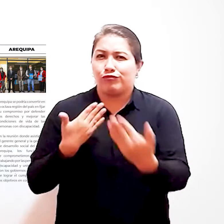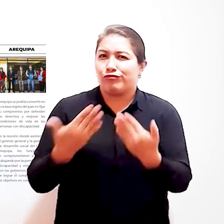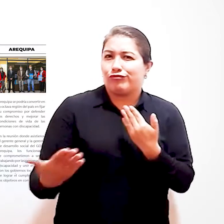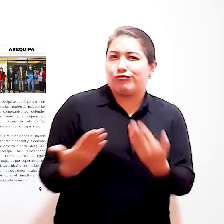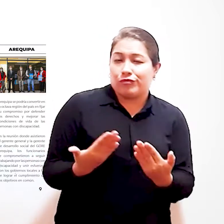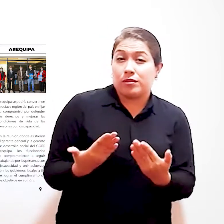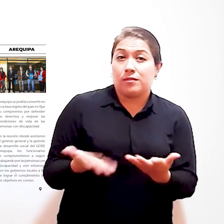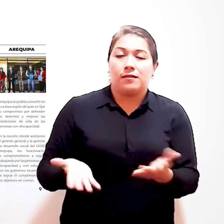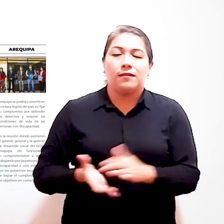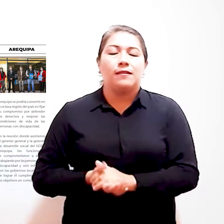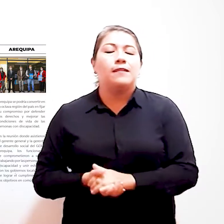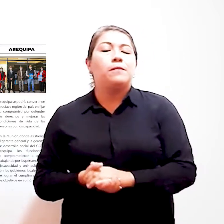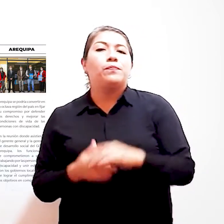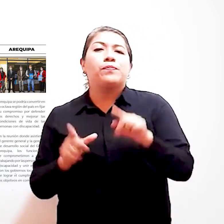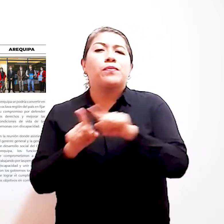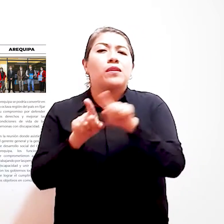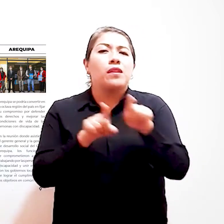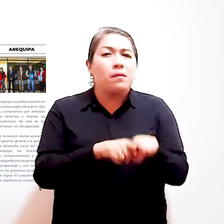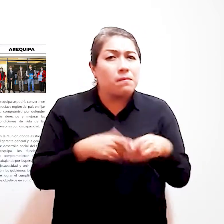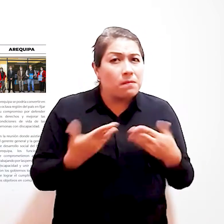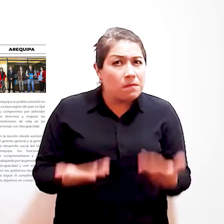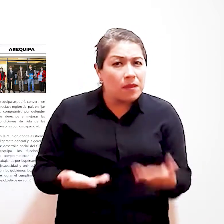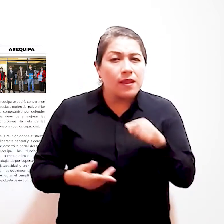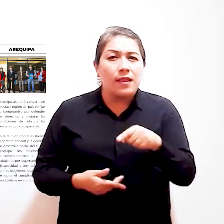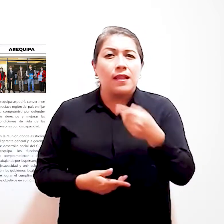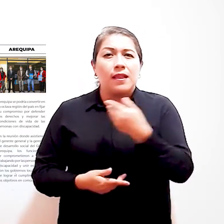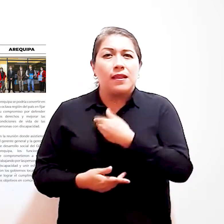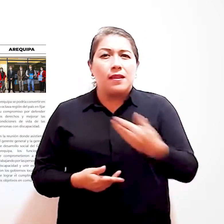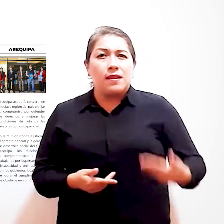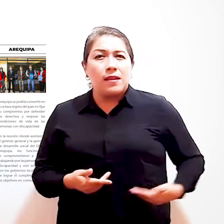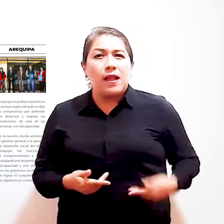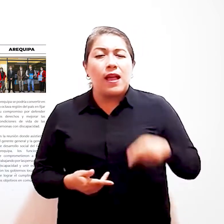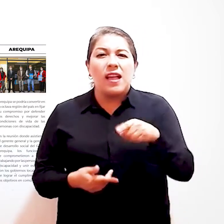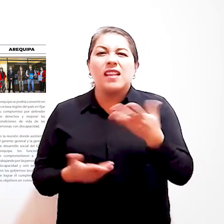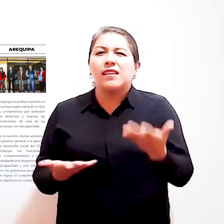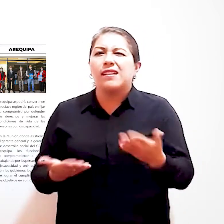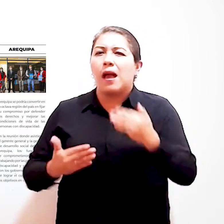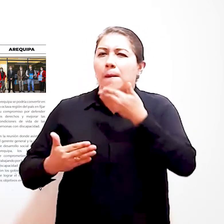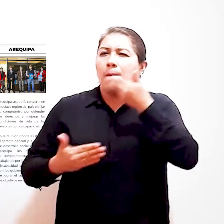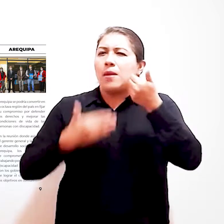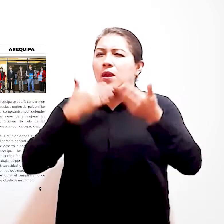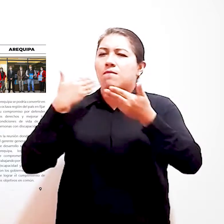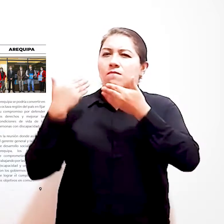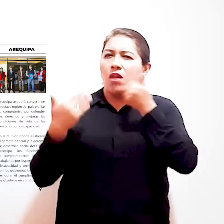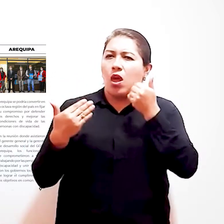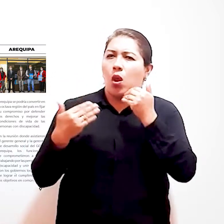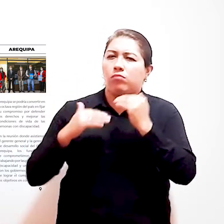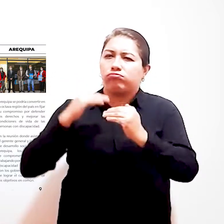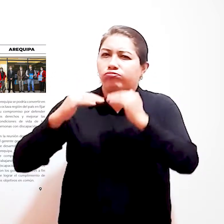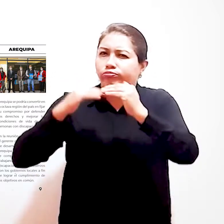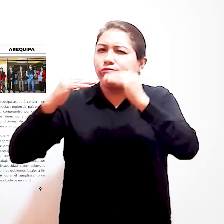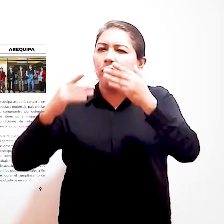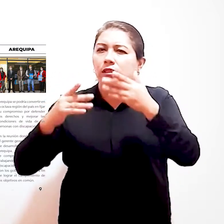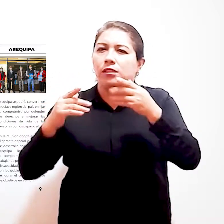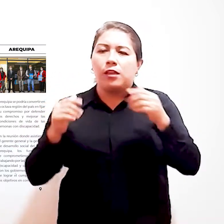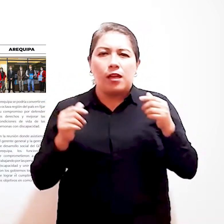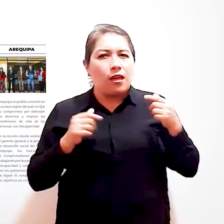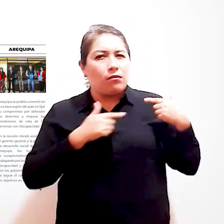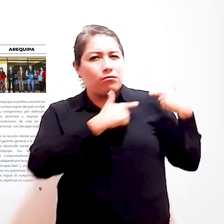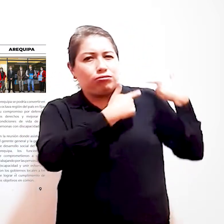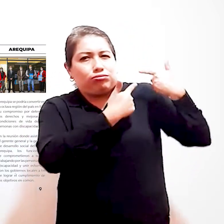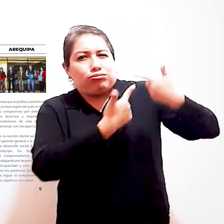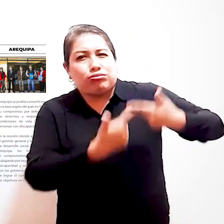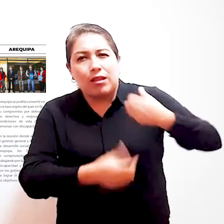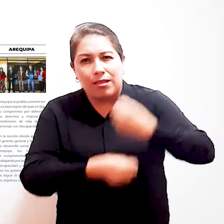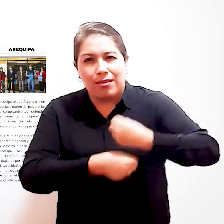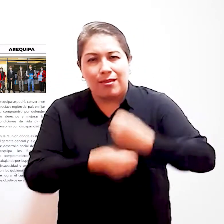asistencia técnica para la gestión Por su parte, el gerente de programas sociales, Iván Torres Arroyo aseguró que se reforzará el